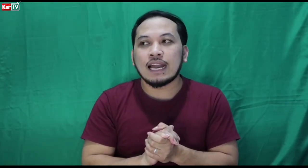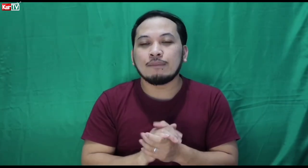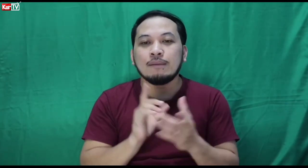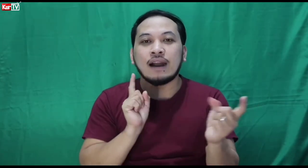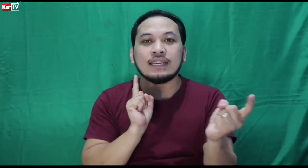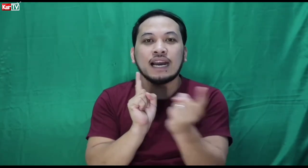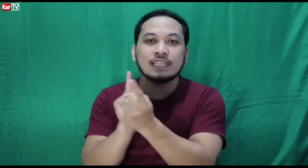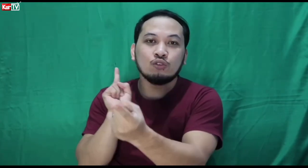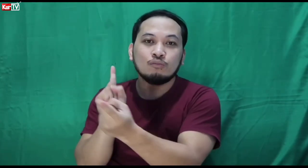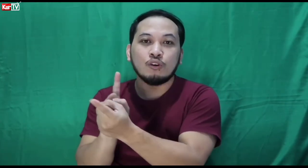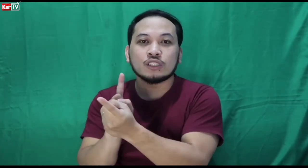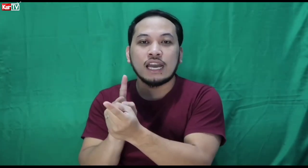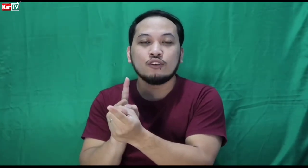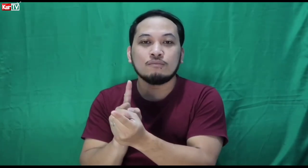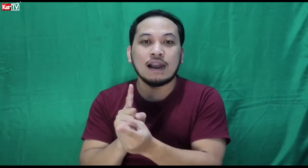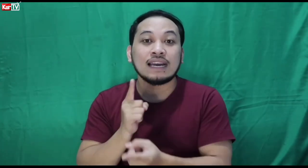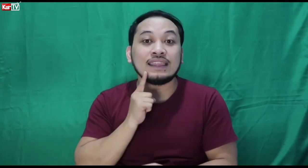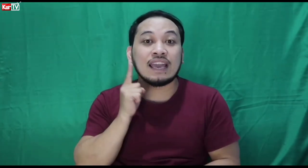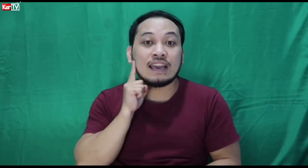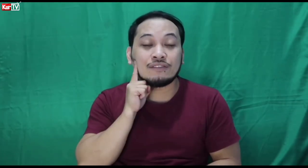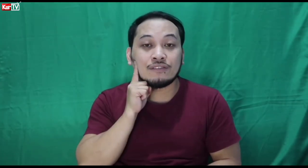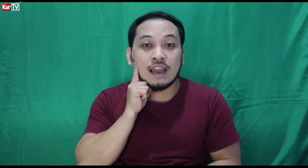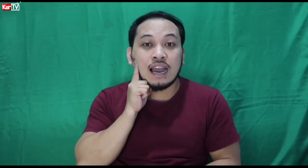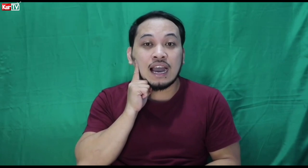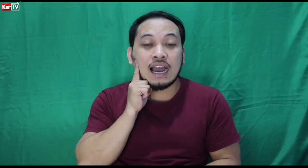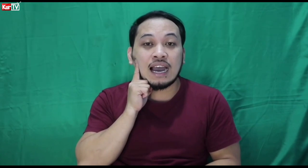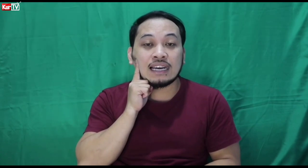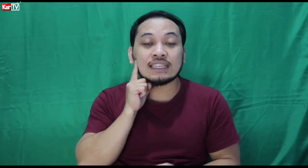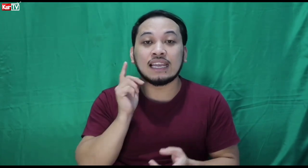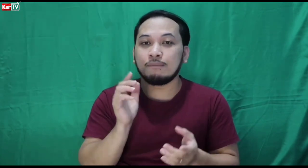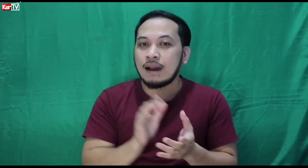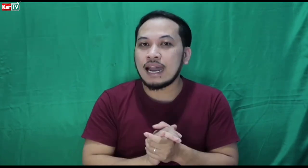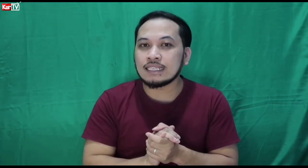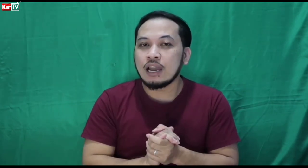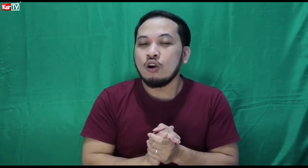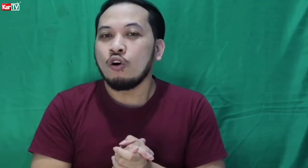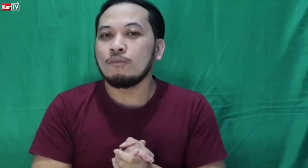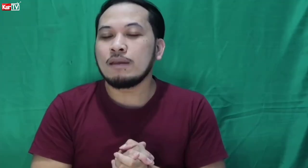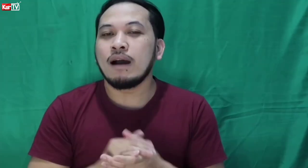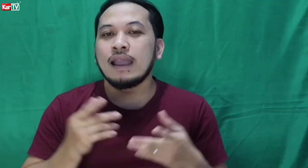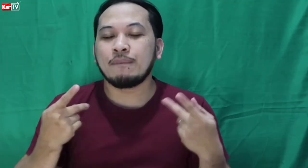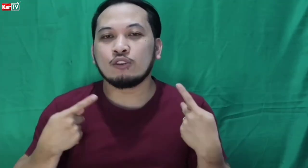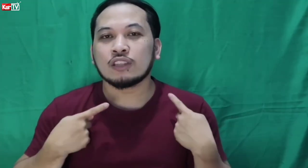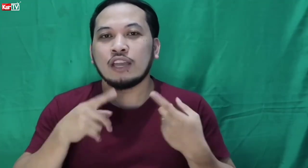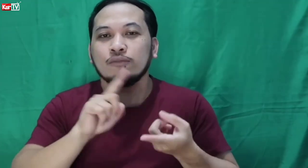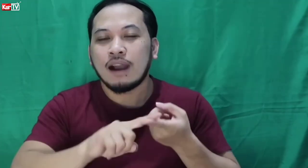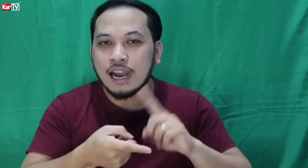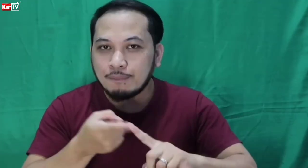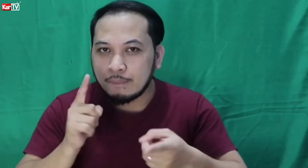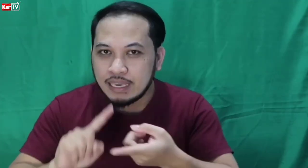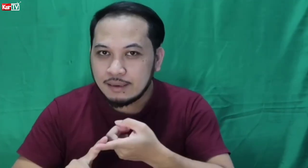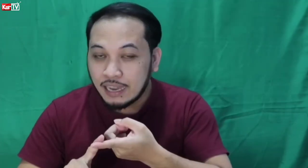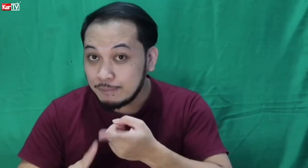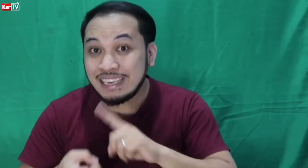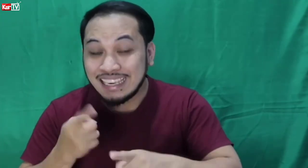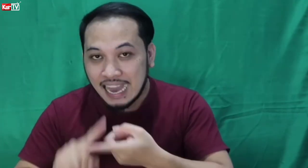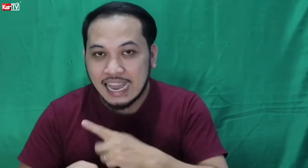may mga nakasalubong tayong mga deaf sa labas o may mga, meron tayong mga kaibigan,